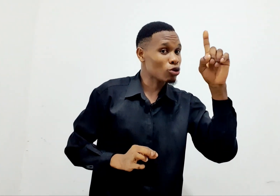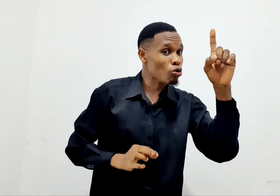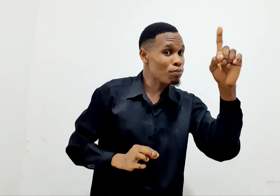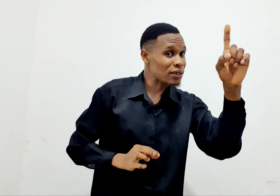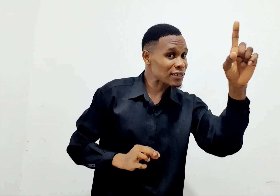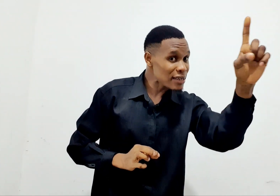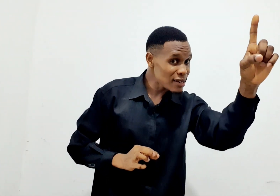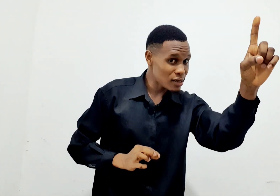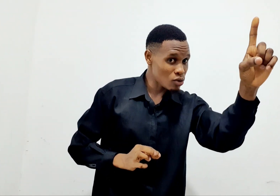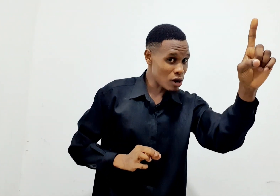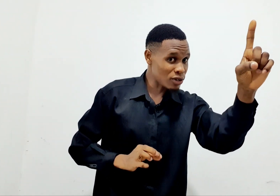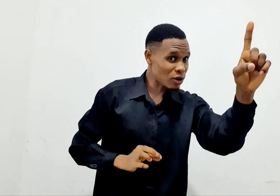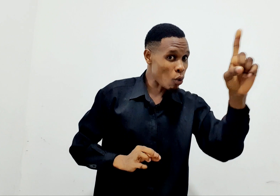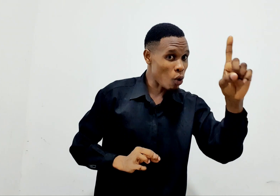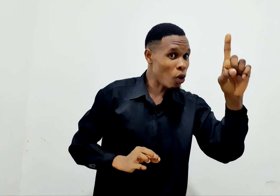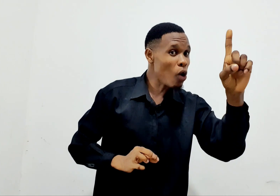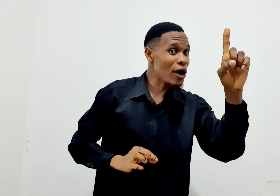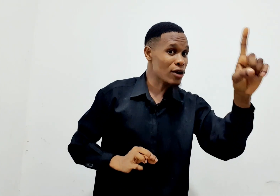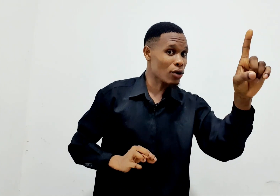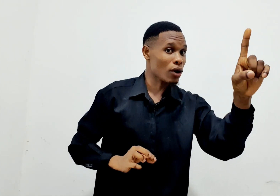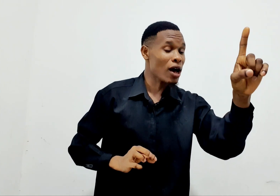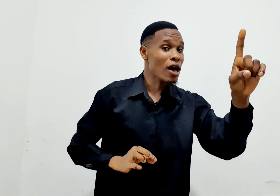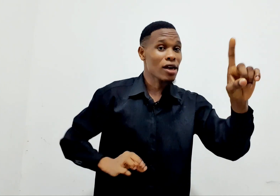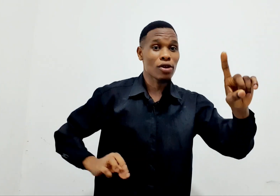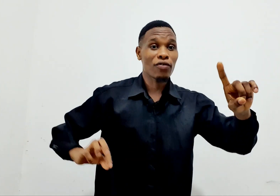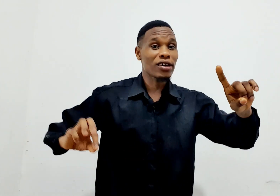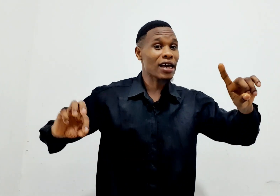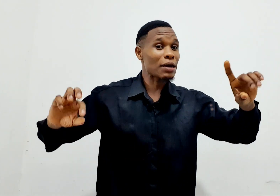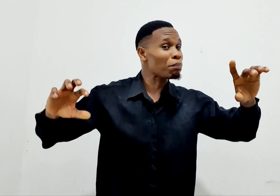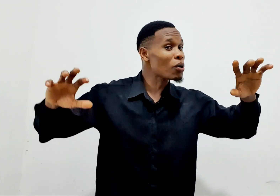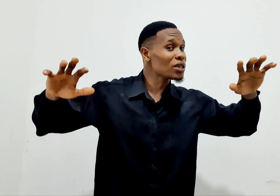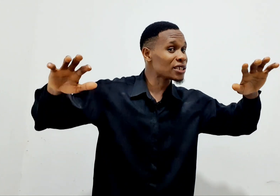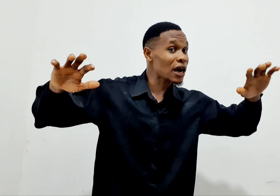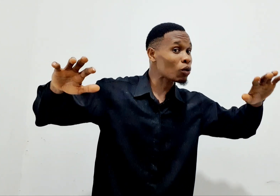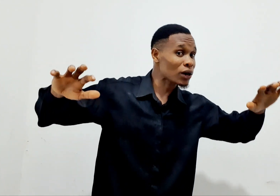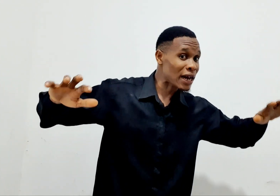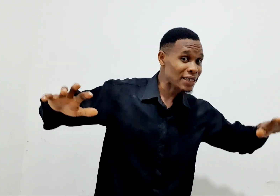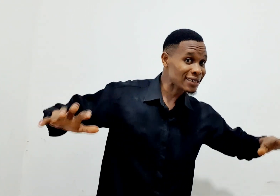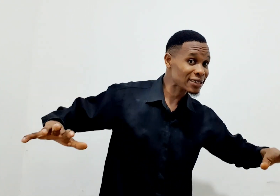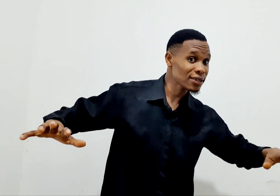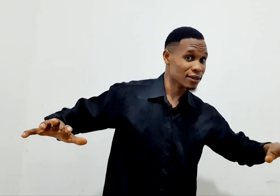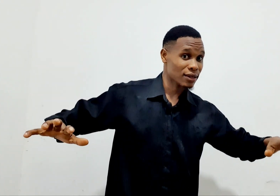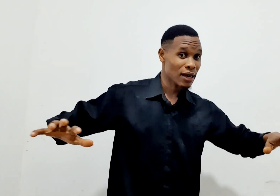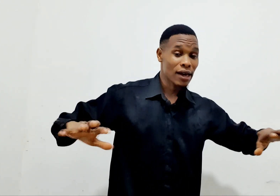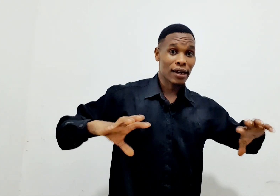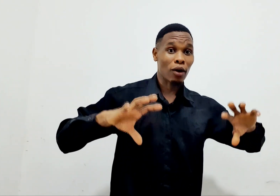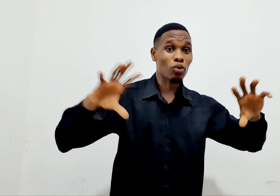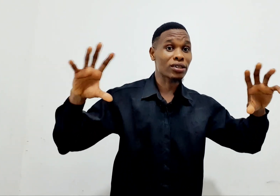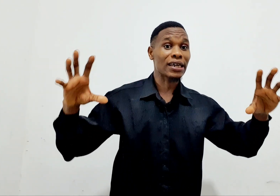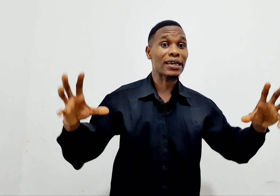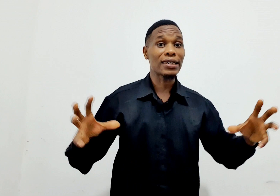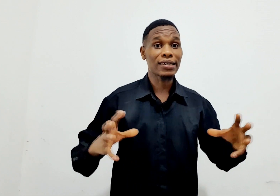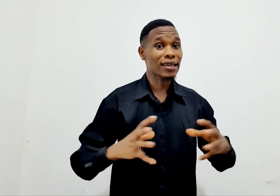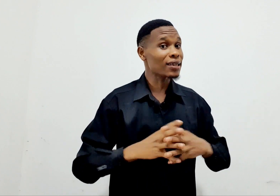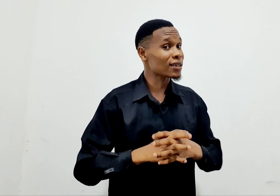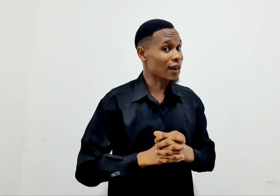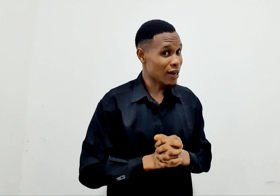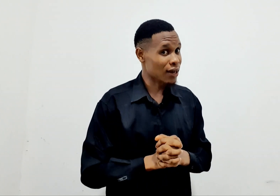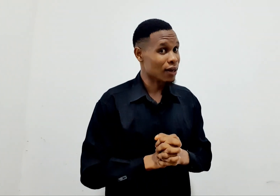ni kubesili, unaweza kukua ndoa, iliofika ile point ya kulala chini na kutengeneza talaka.